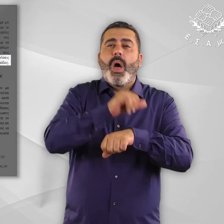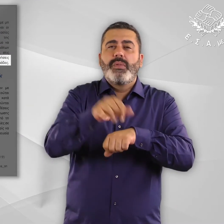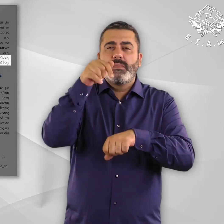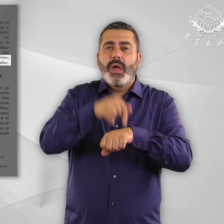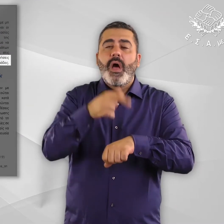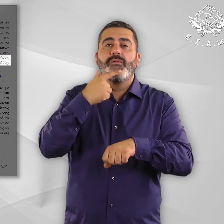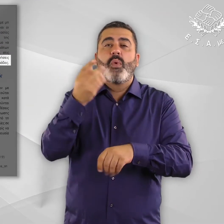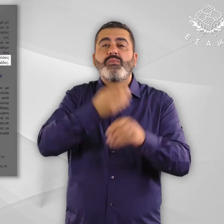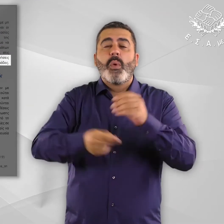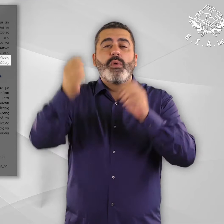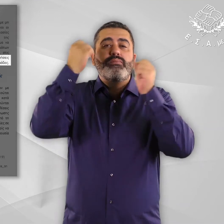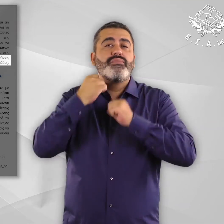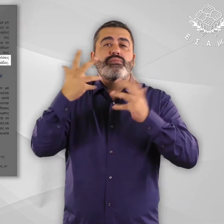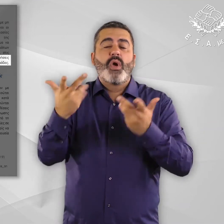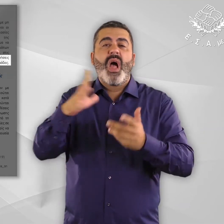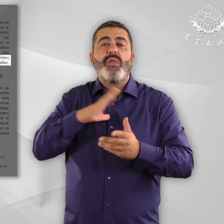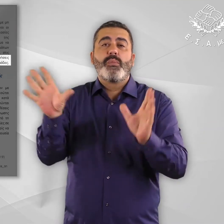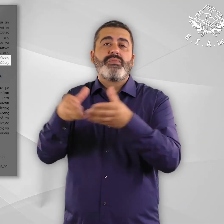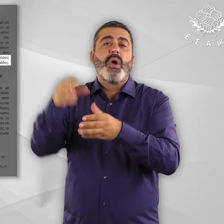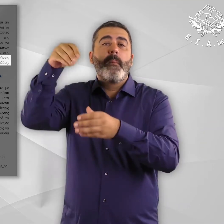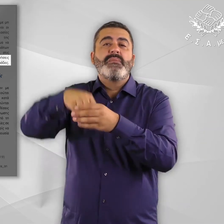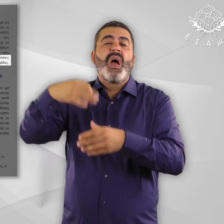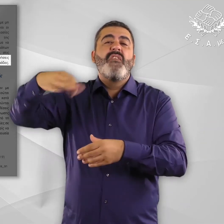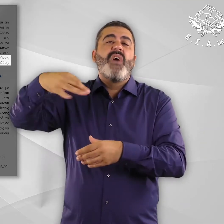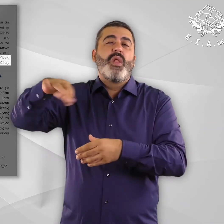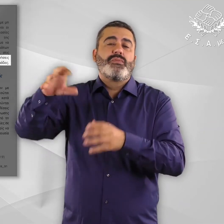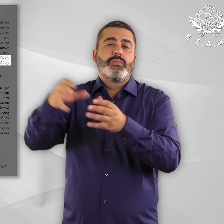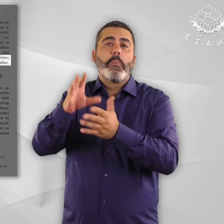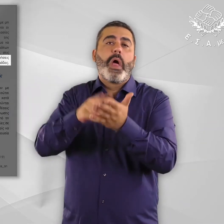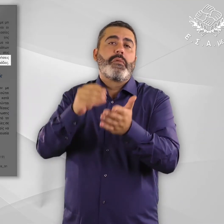ομάδες, όπως τα άτομα με αναπηρία και χρόνιες παθήσεις.